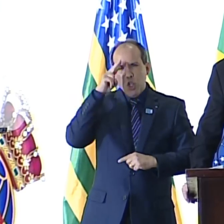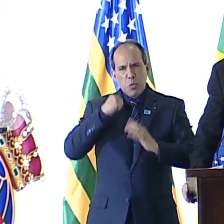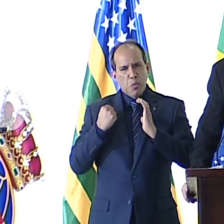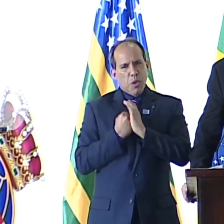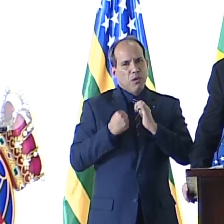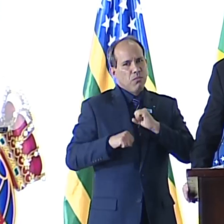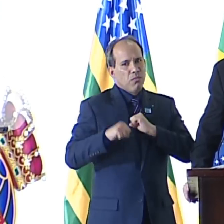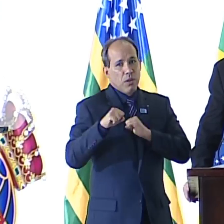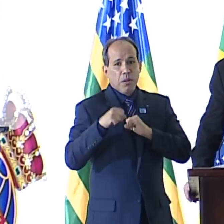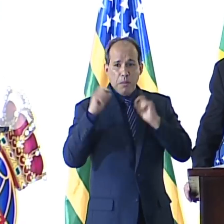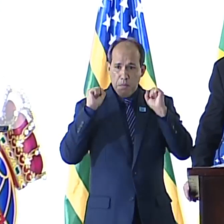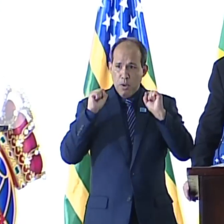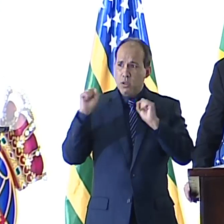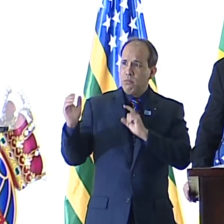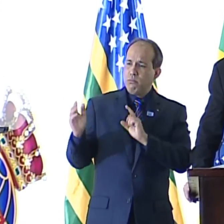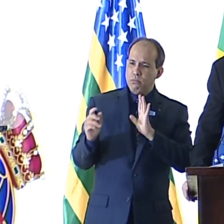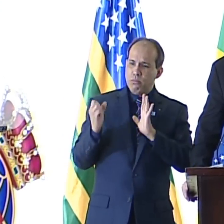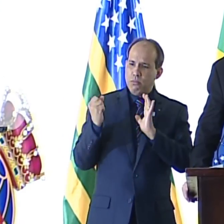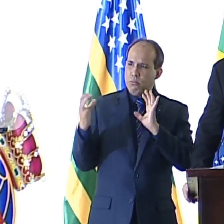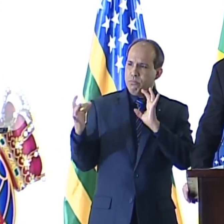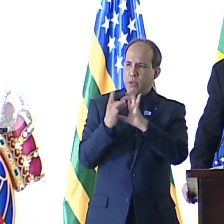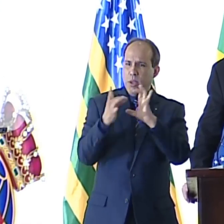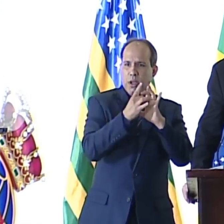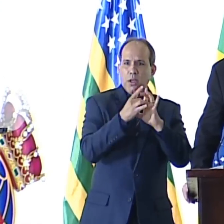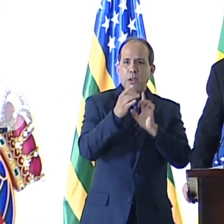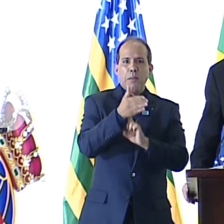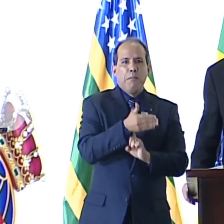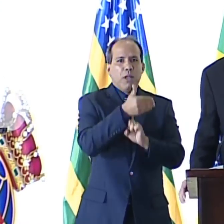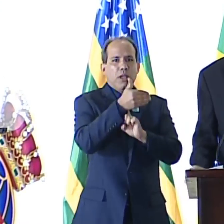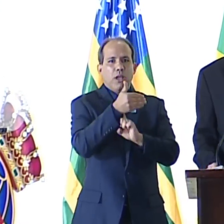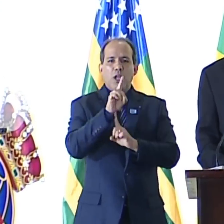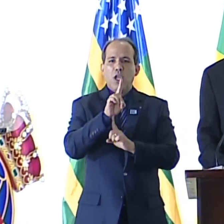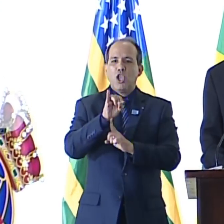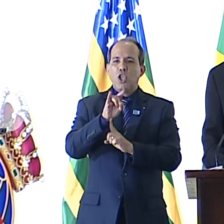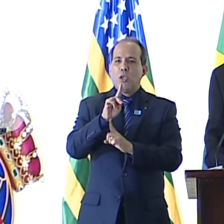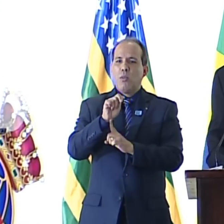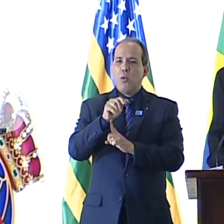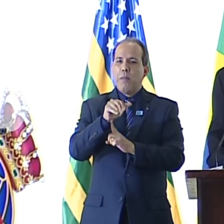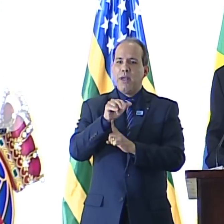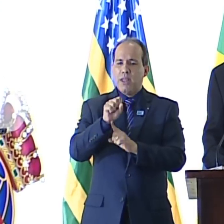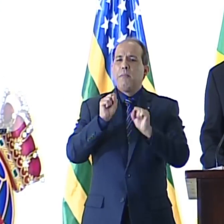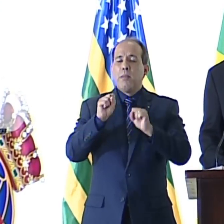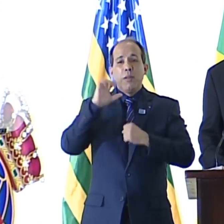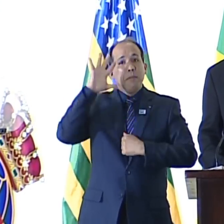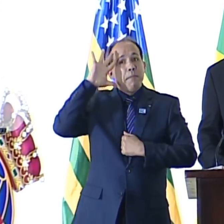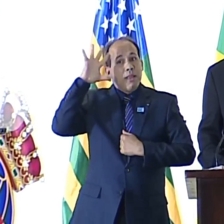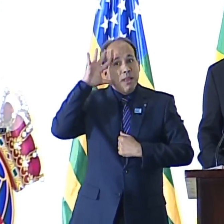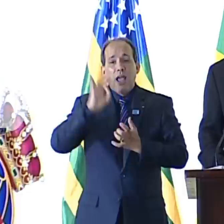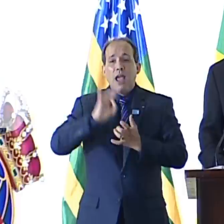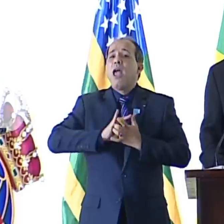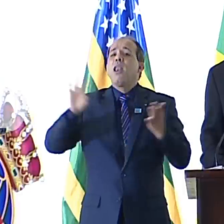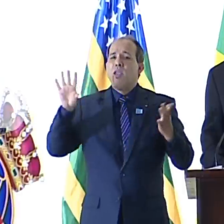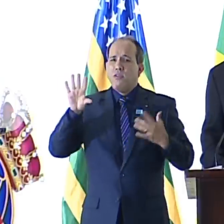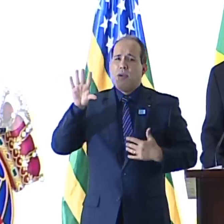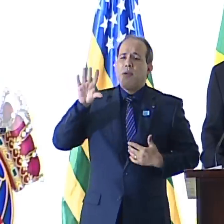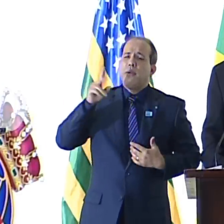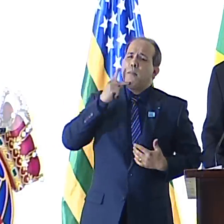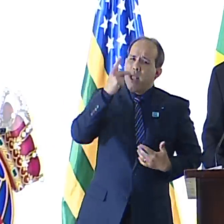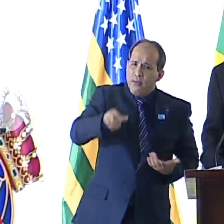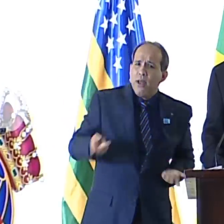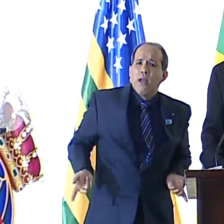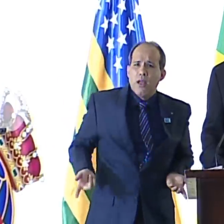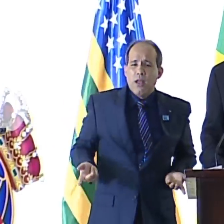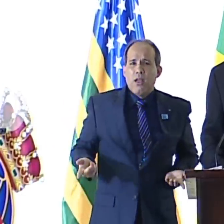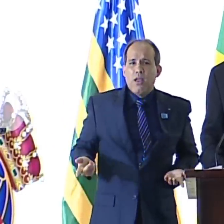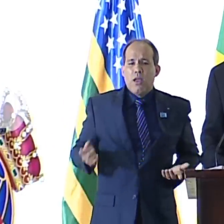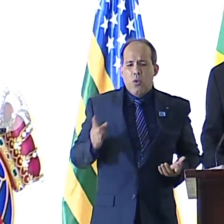ter bandeira e pátria. A diplomacia pode pensar. A diplomacia pode falar. Para mim isso foi uma descoberta